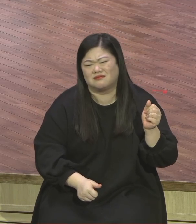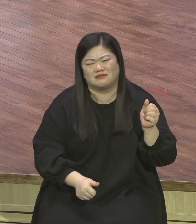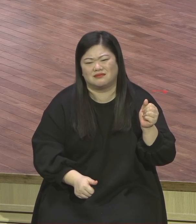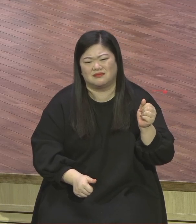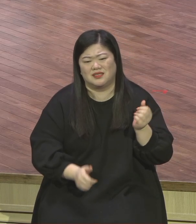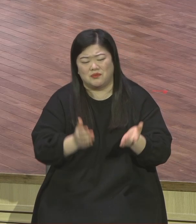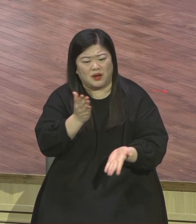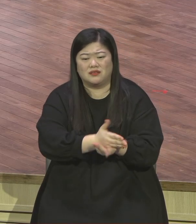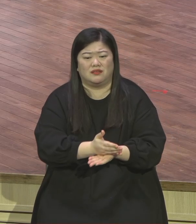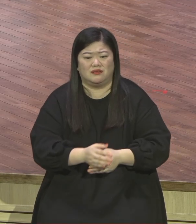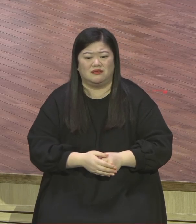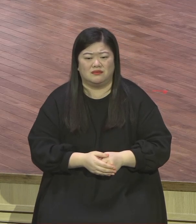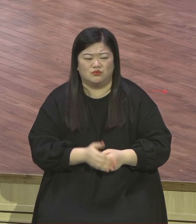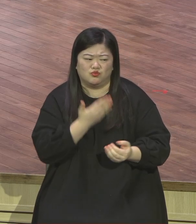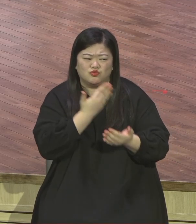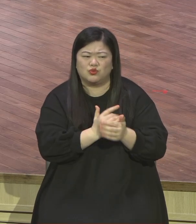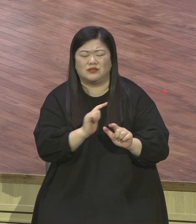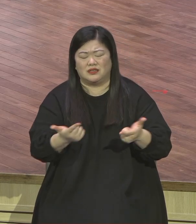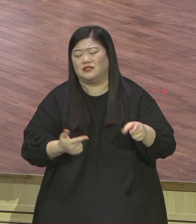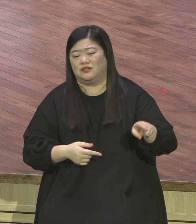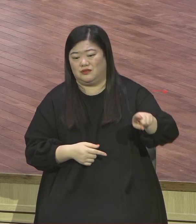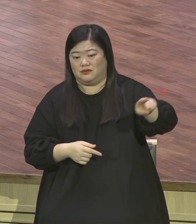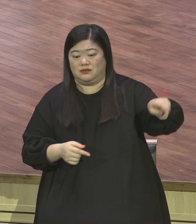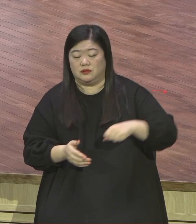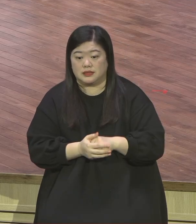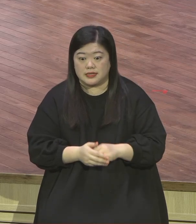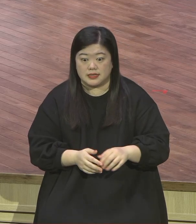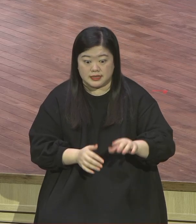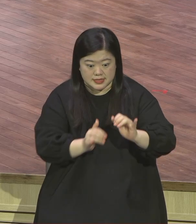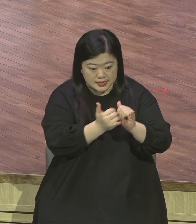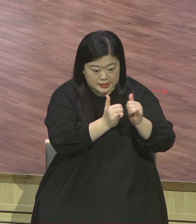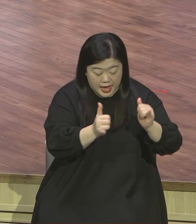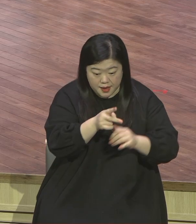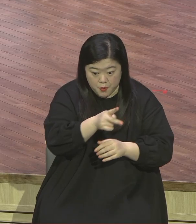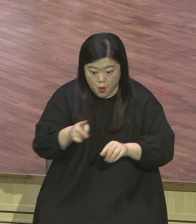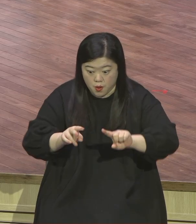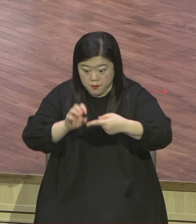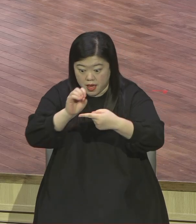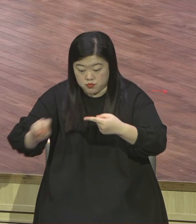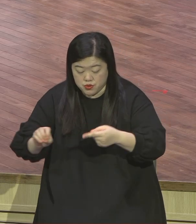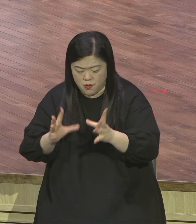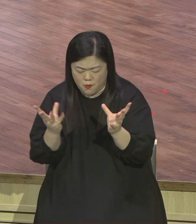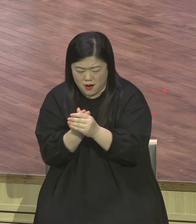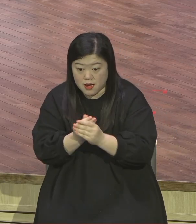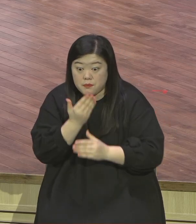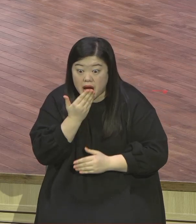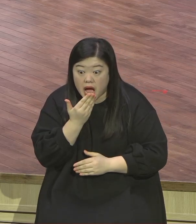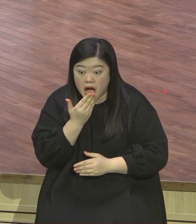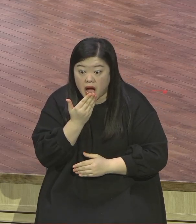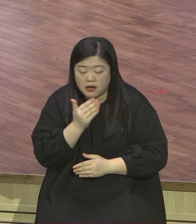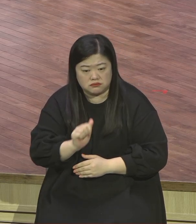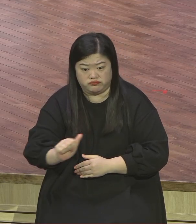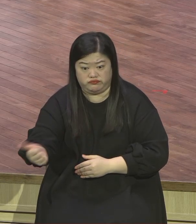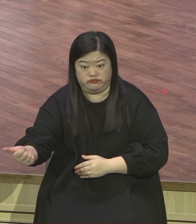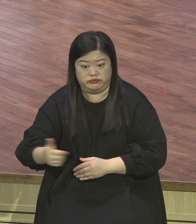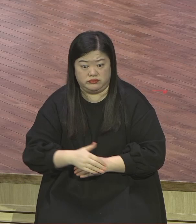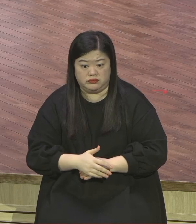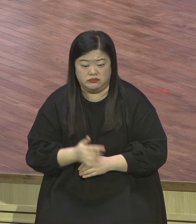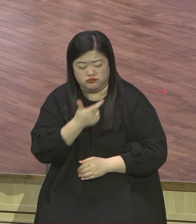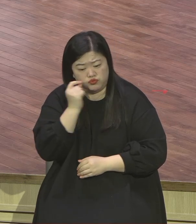누가 완전한 자가 있습니까 믿을 이는 그리스도밖에 없습니다 그거 가지고 막 그렇게 괴로워할 거